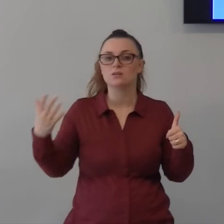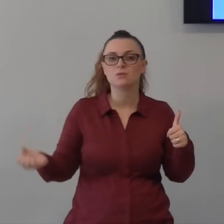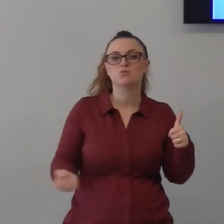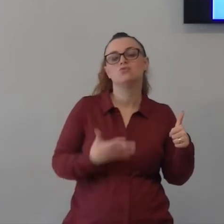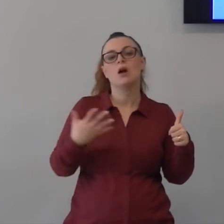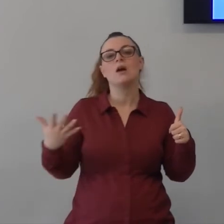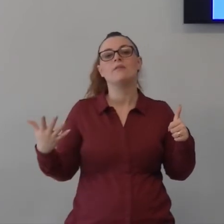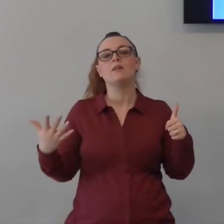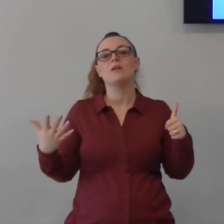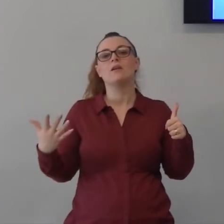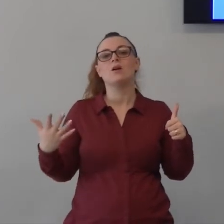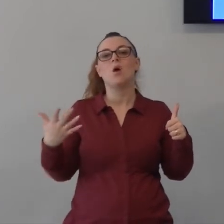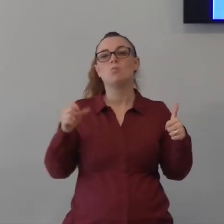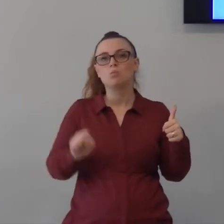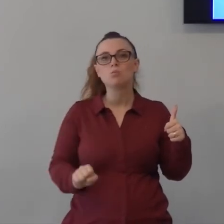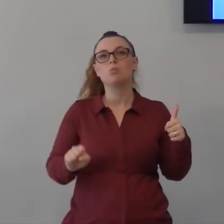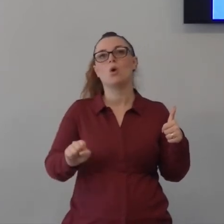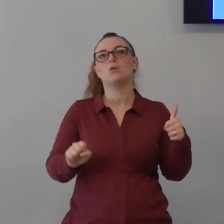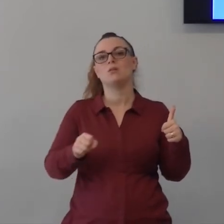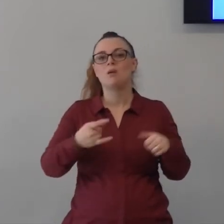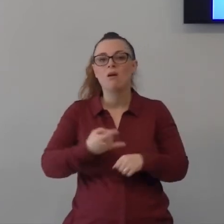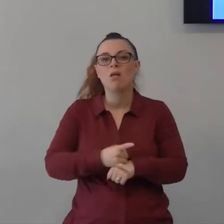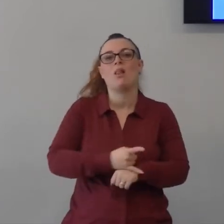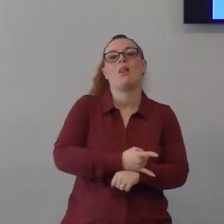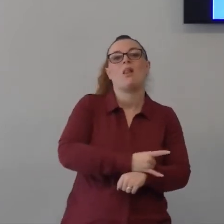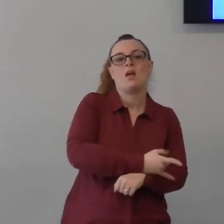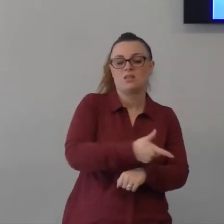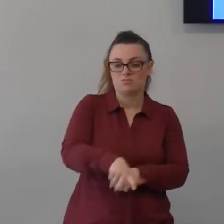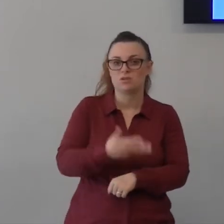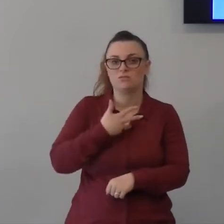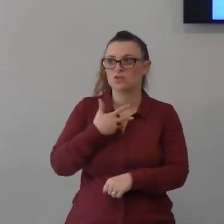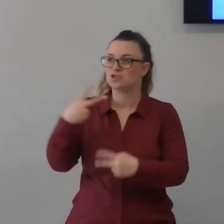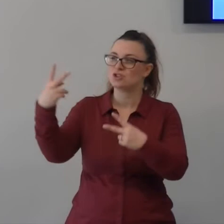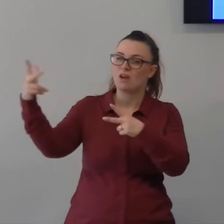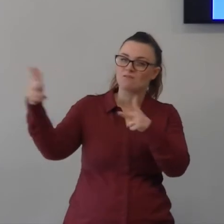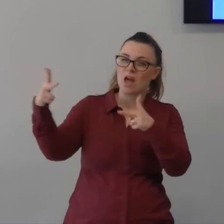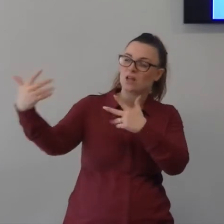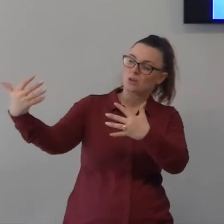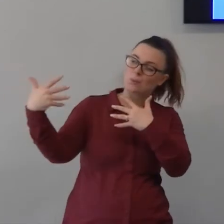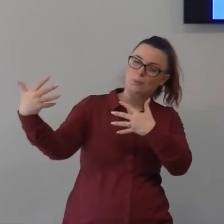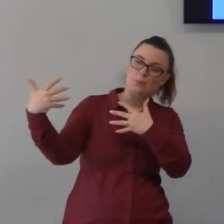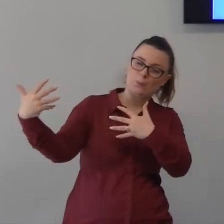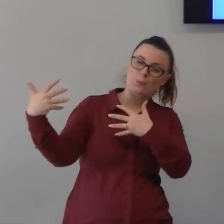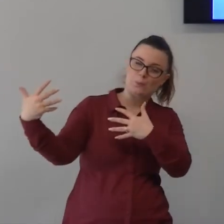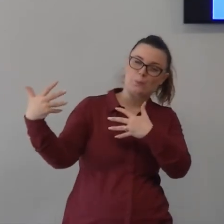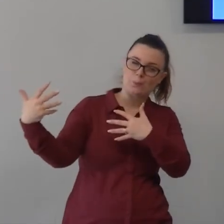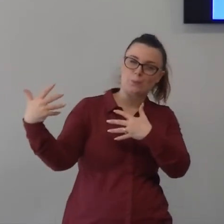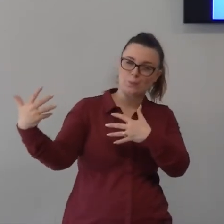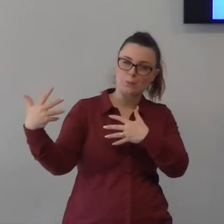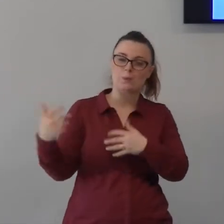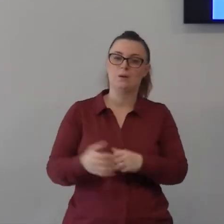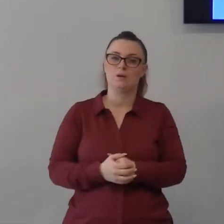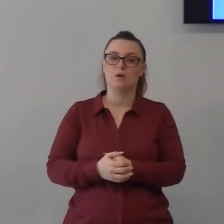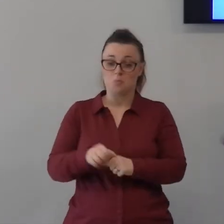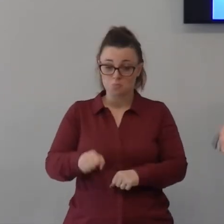è rallentata da qualche cosa che spinge contro e tu remi contro vento e la tua pacca è